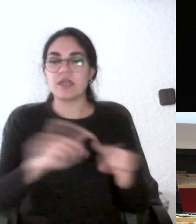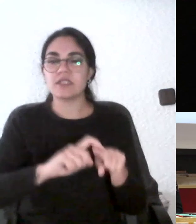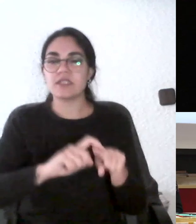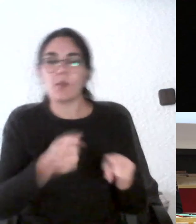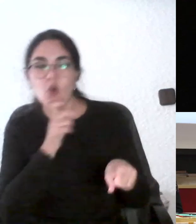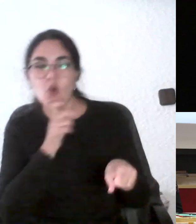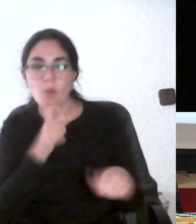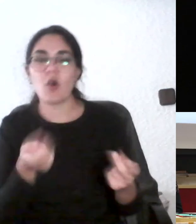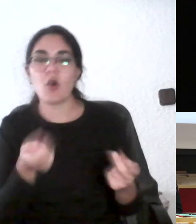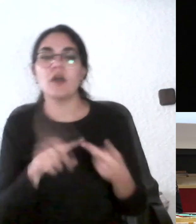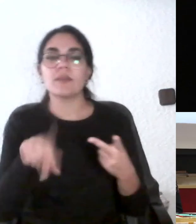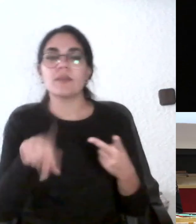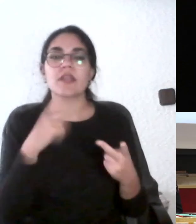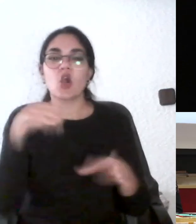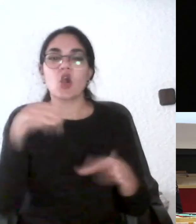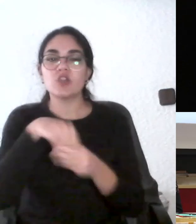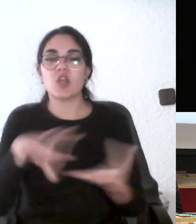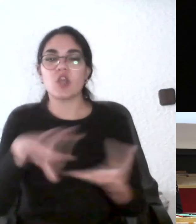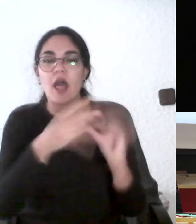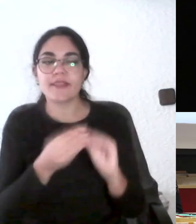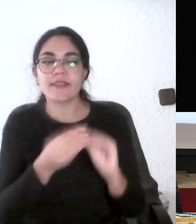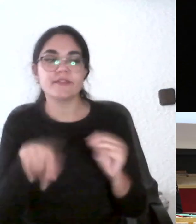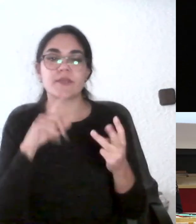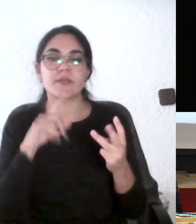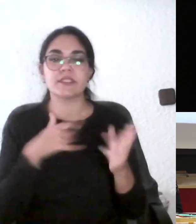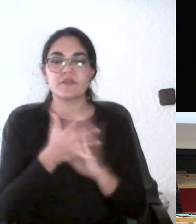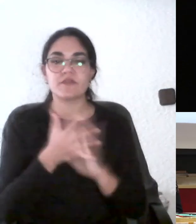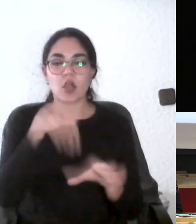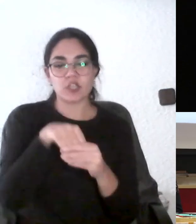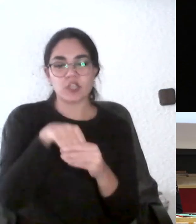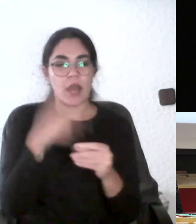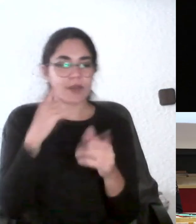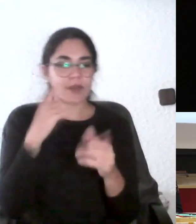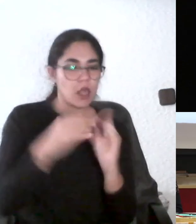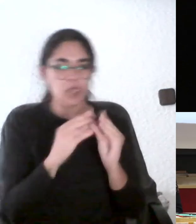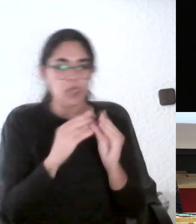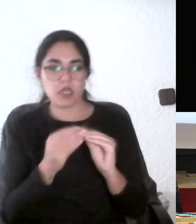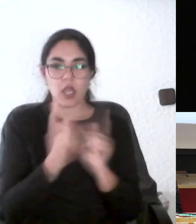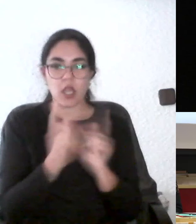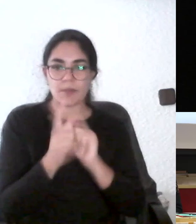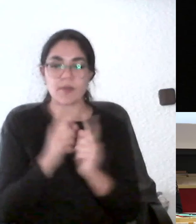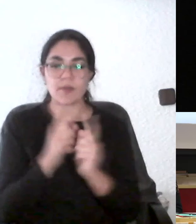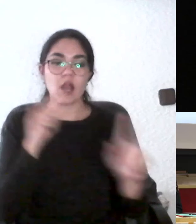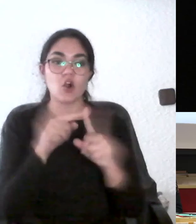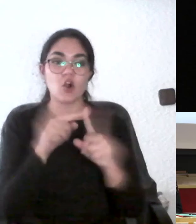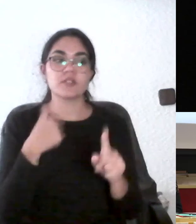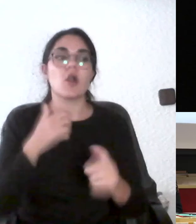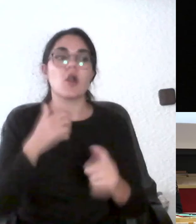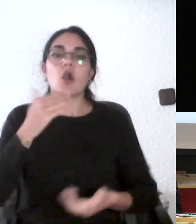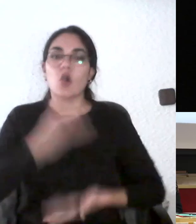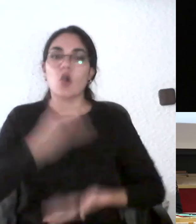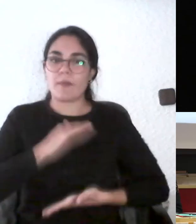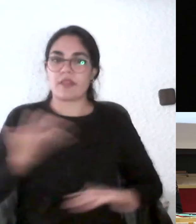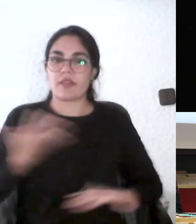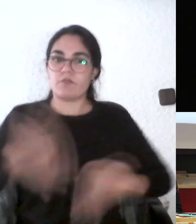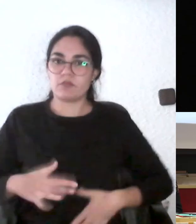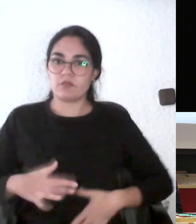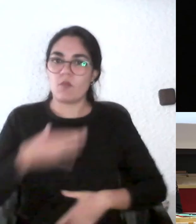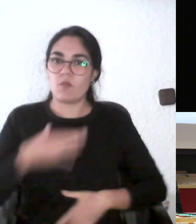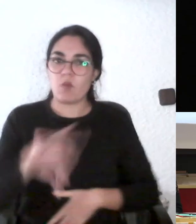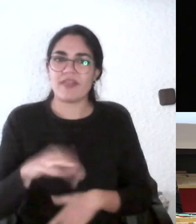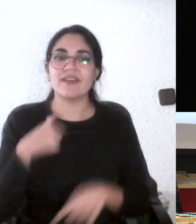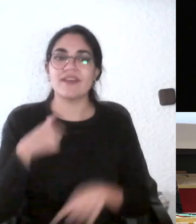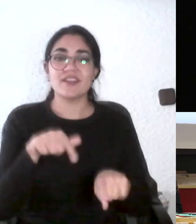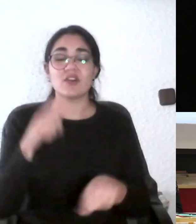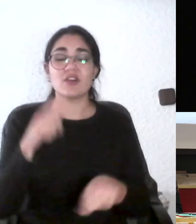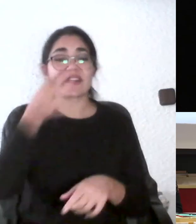adaptar los contenidos transformarlo de alguna manera durante el proceso para poder llegar a alcanzar lo que se busca que son las competencias que puedes alcanzar eso no lo puede hacer